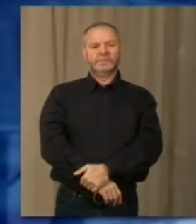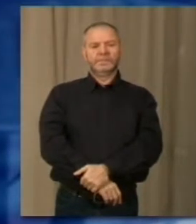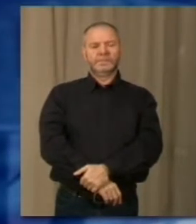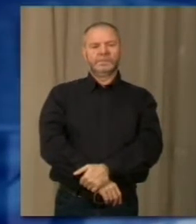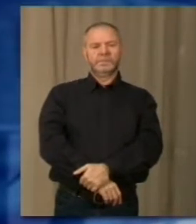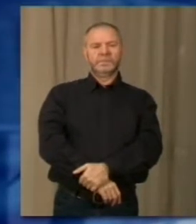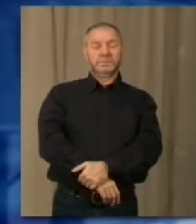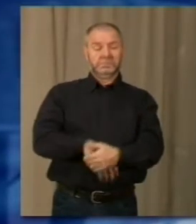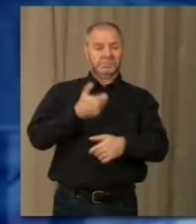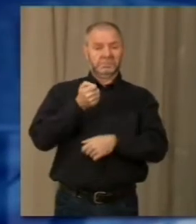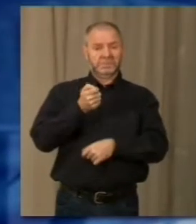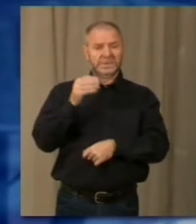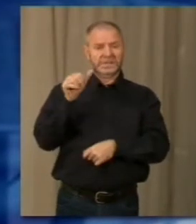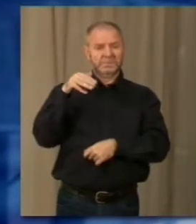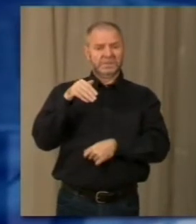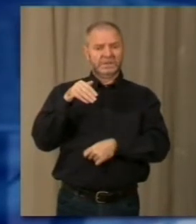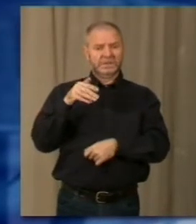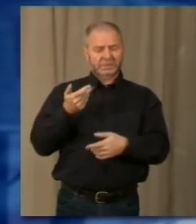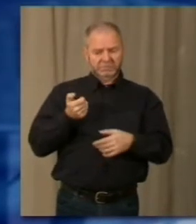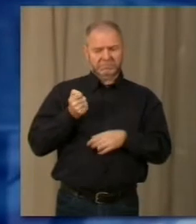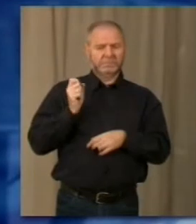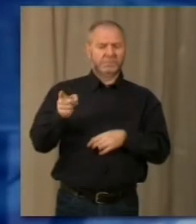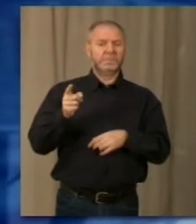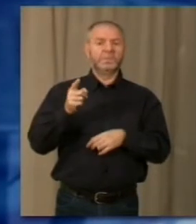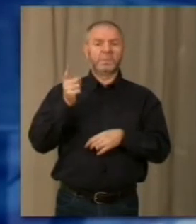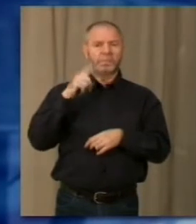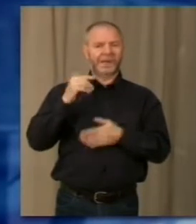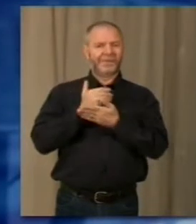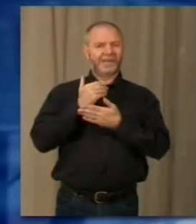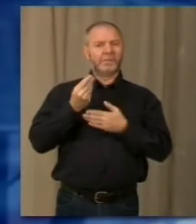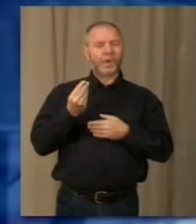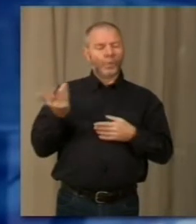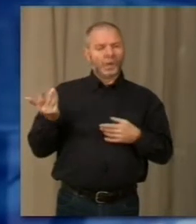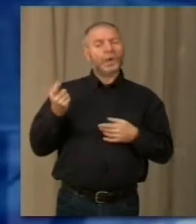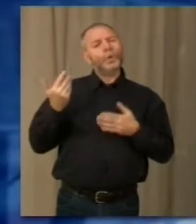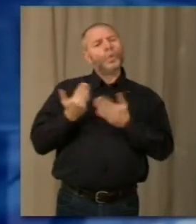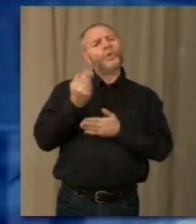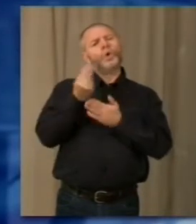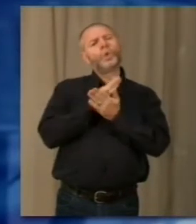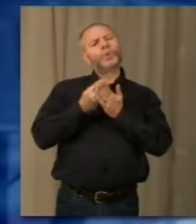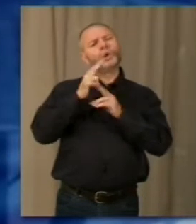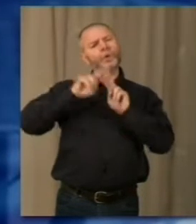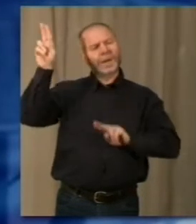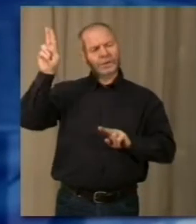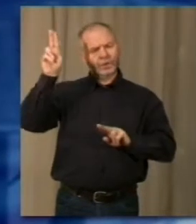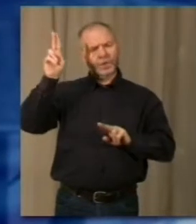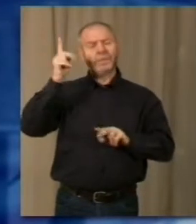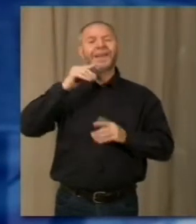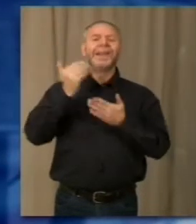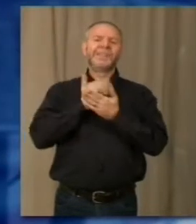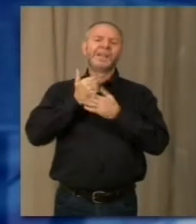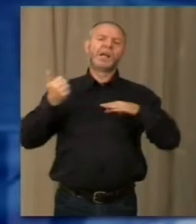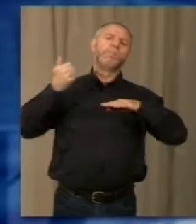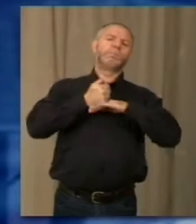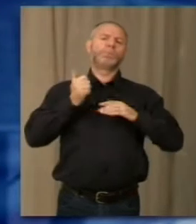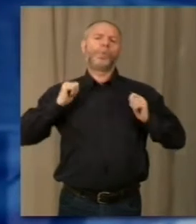Basta un sms per vincere la paura. Presentato questa mattina a Villa Taranto, il nuovo progetto avviato a livello nazionale contro bullismo e spaccio.